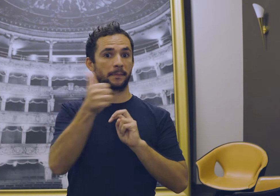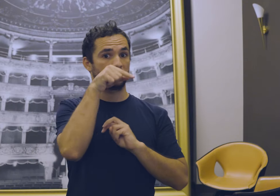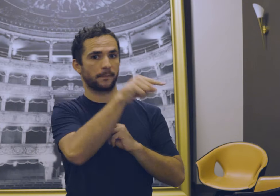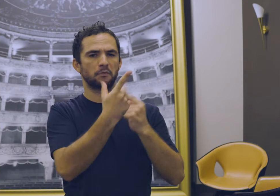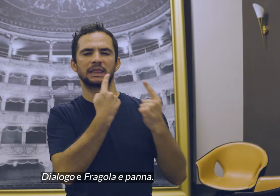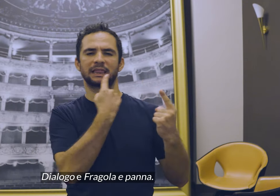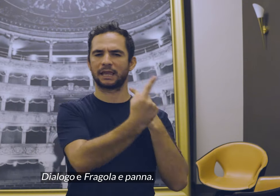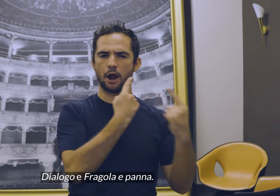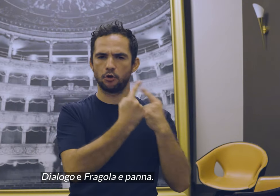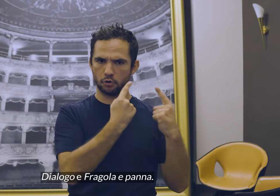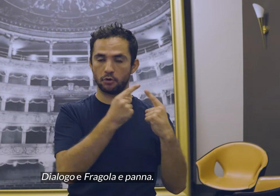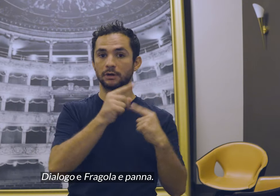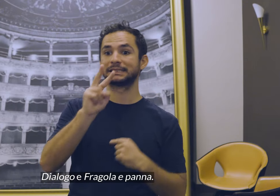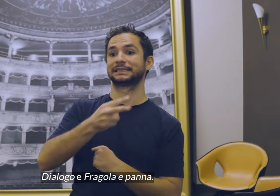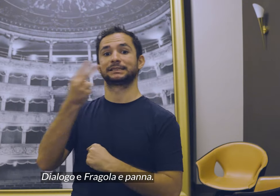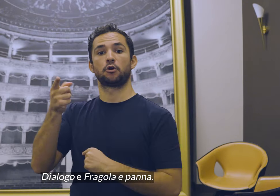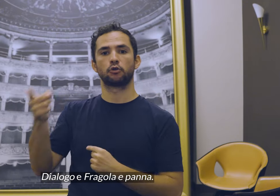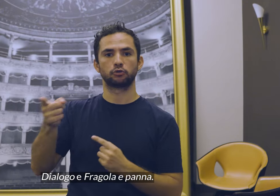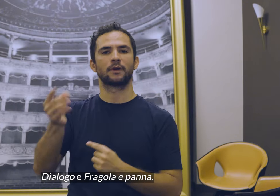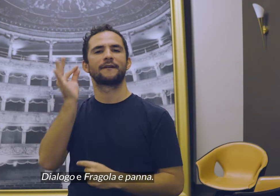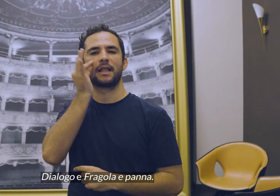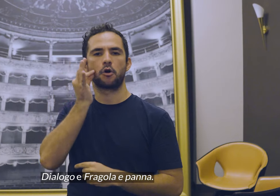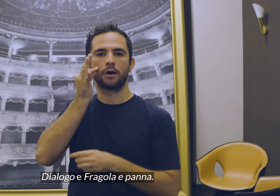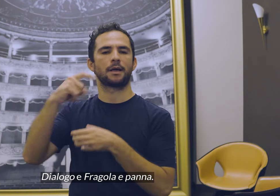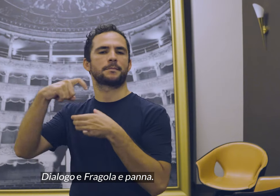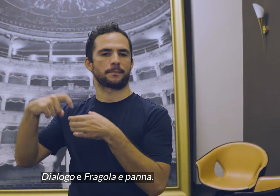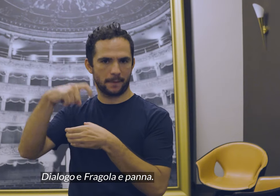Dialogo e fragola e panna.